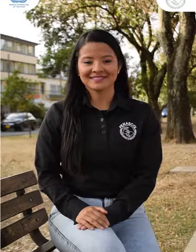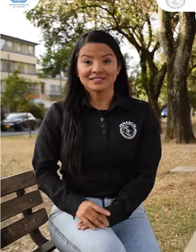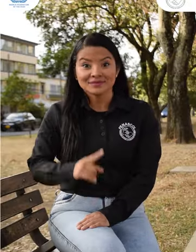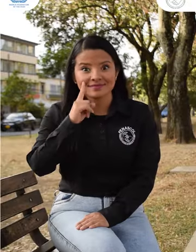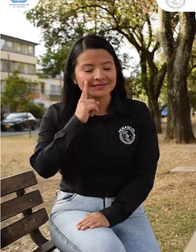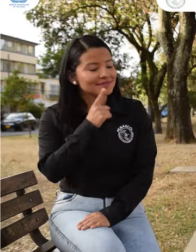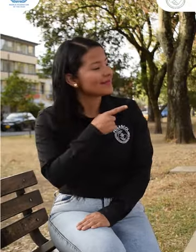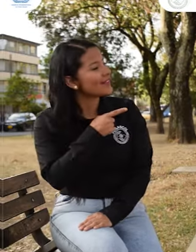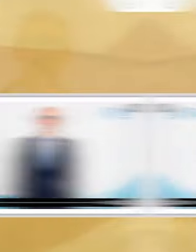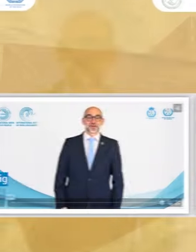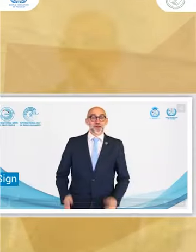Observen